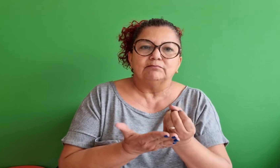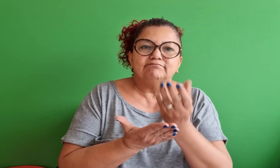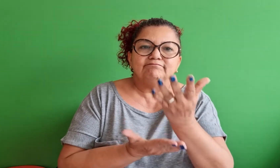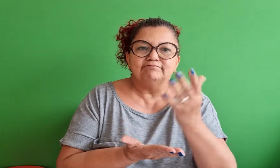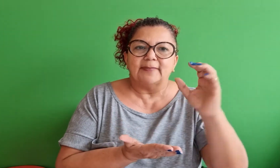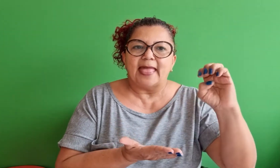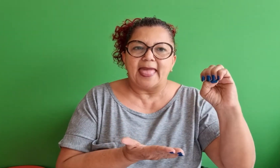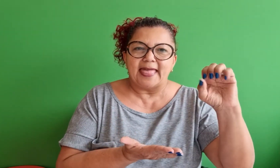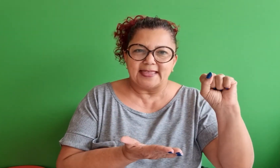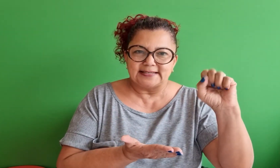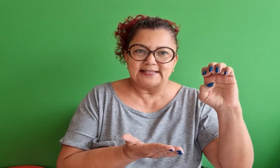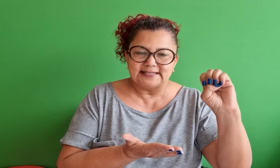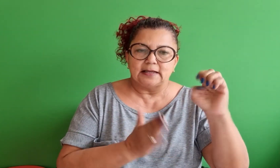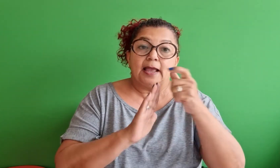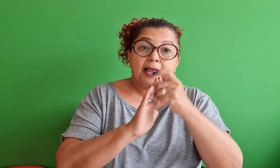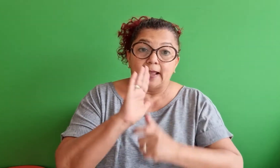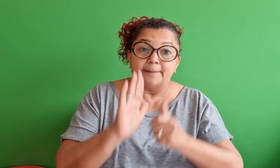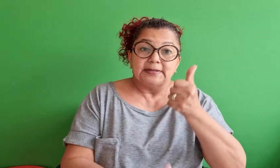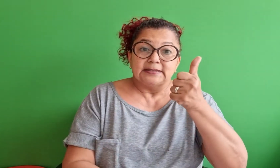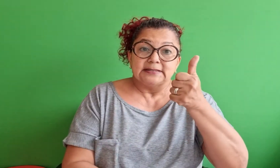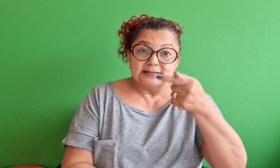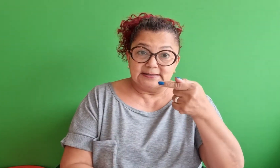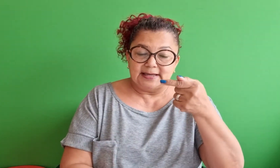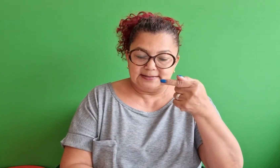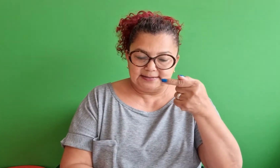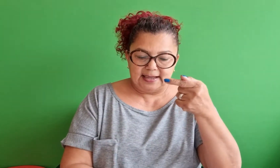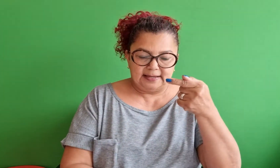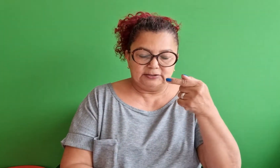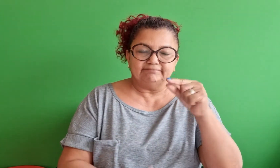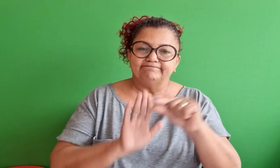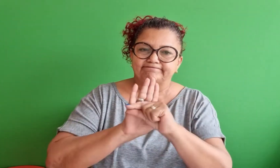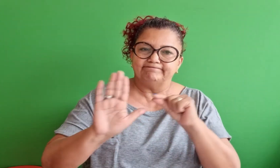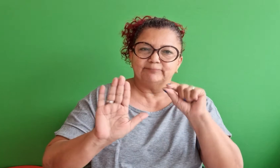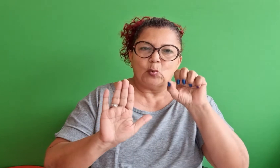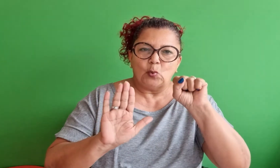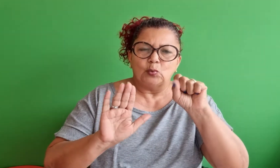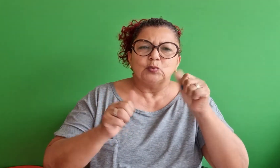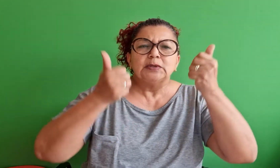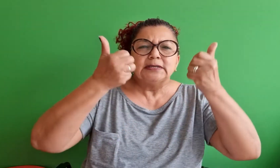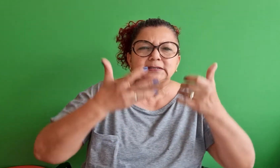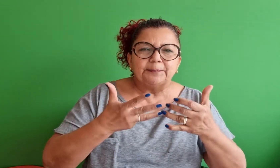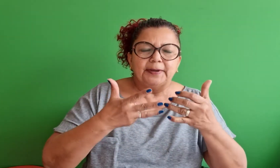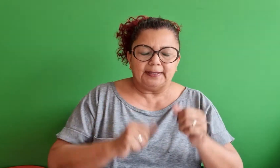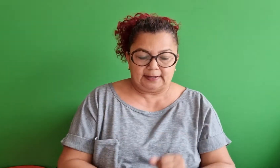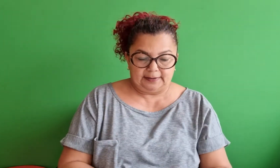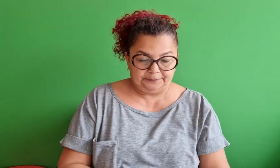Especificamente no livro Evangelho Segundo o Espiritismo, no capítulo 17, item 8,